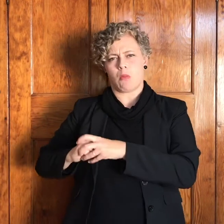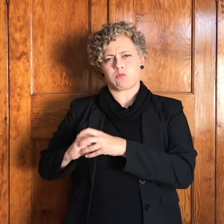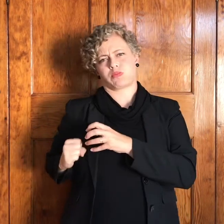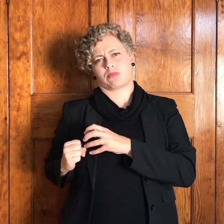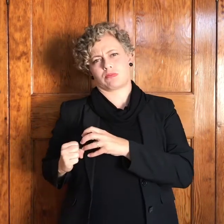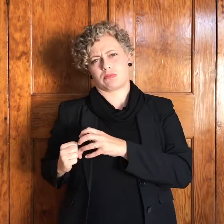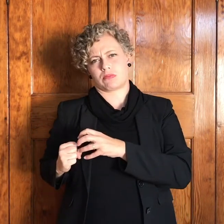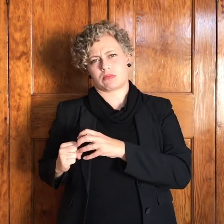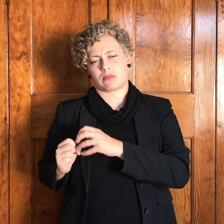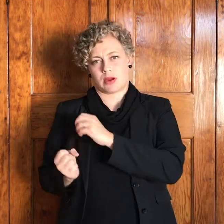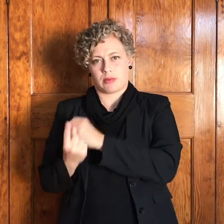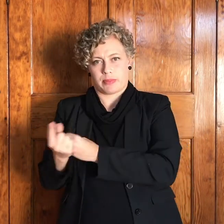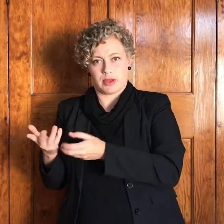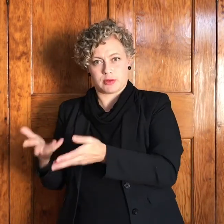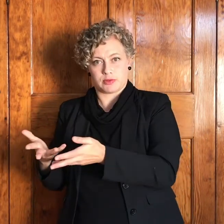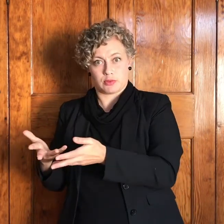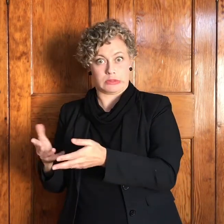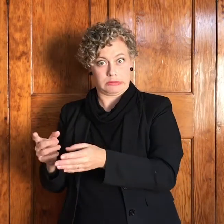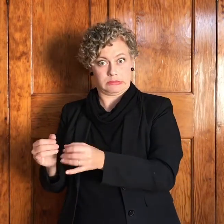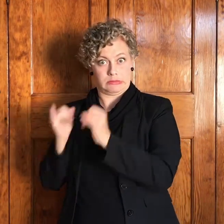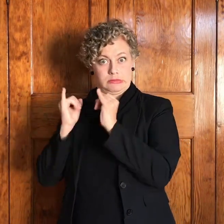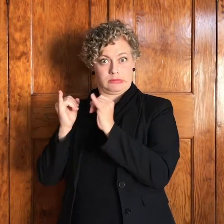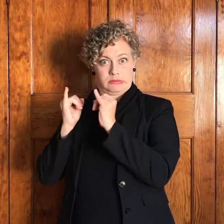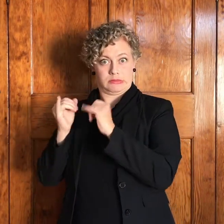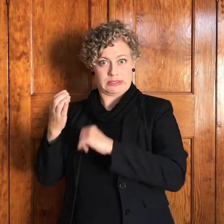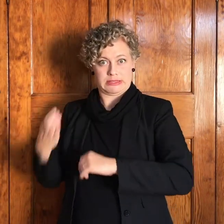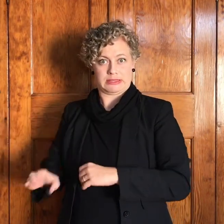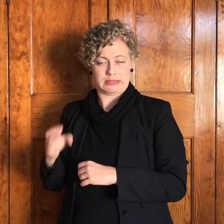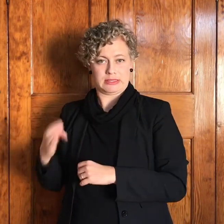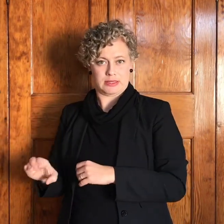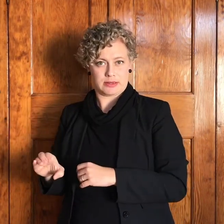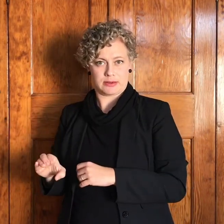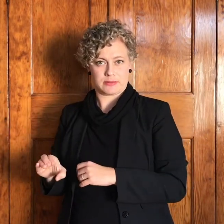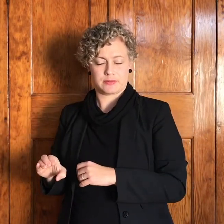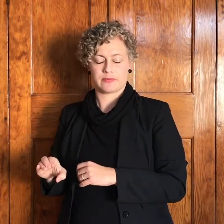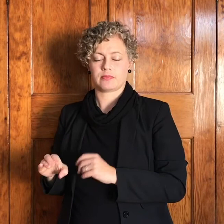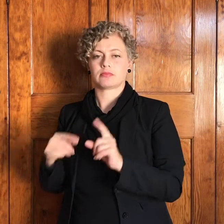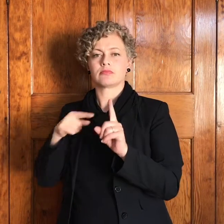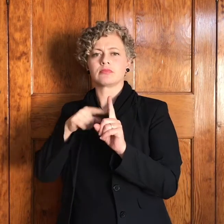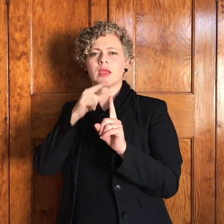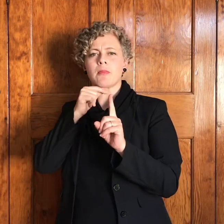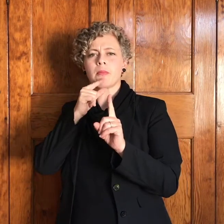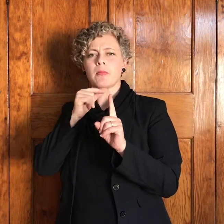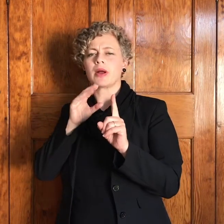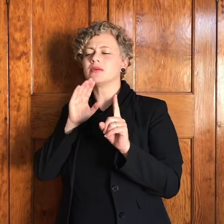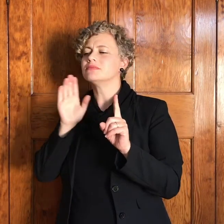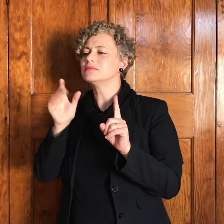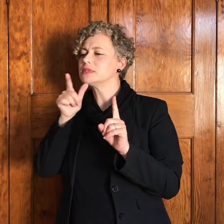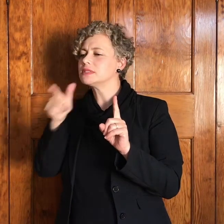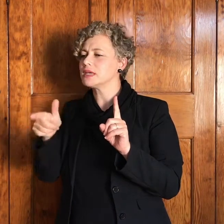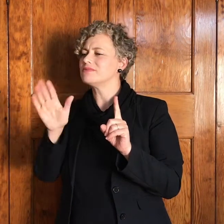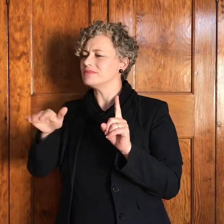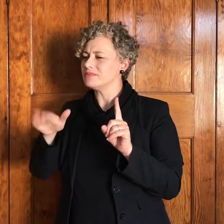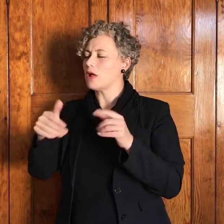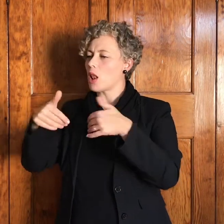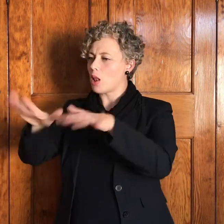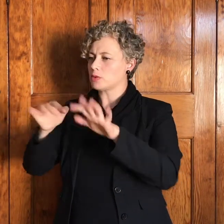is een aansienlijke besering die man het vir Jacob gesê los my want die dag